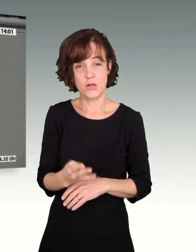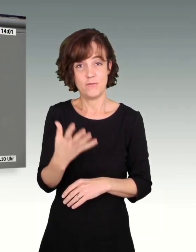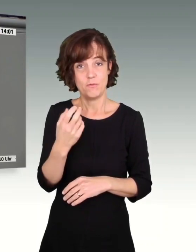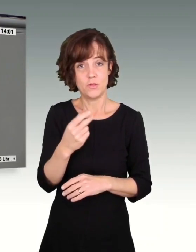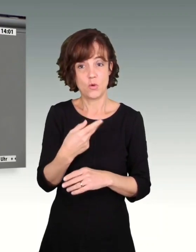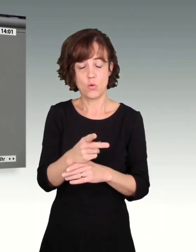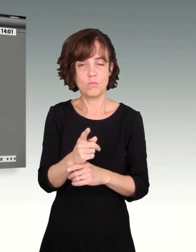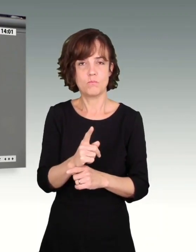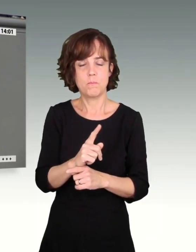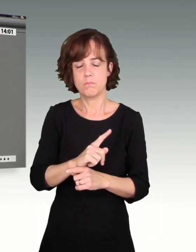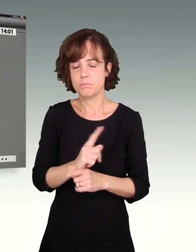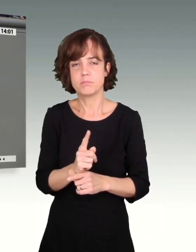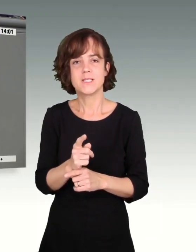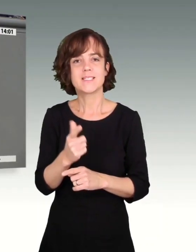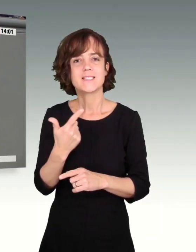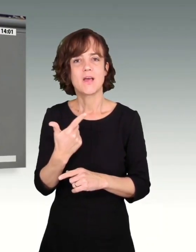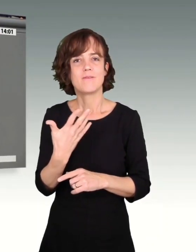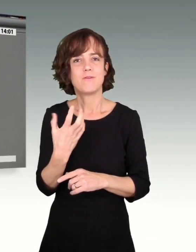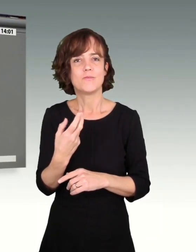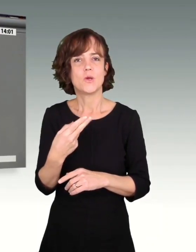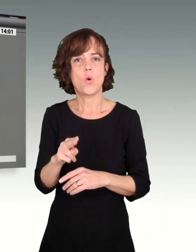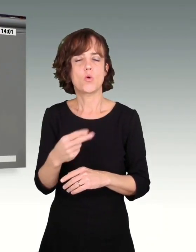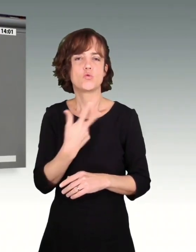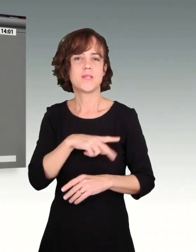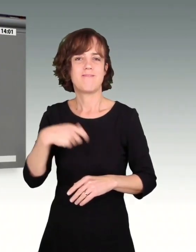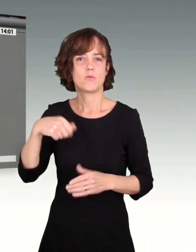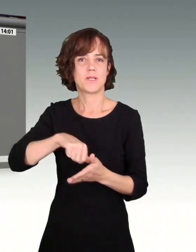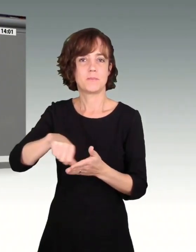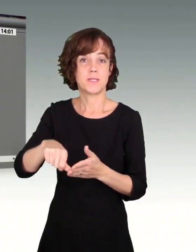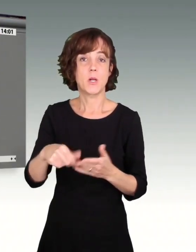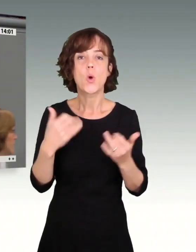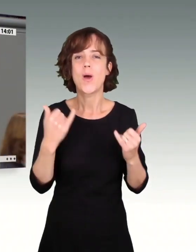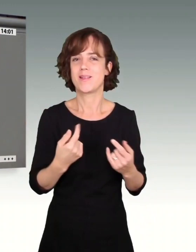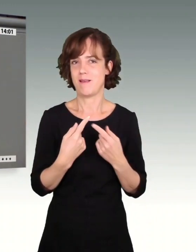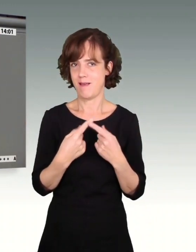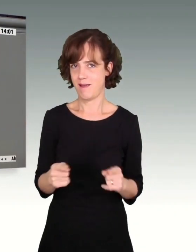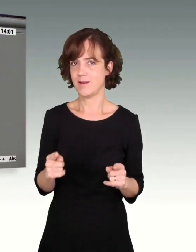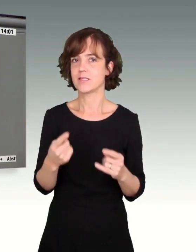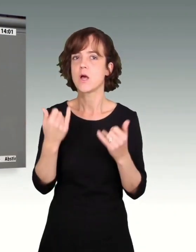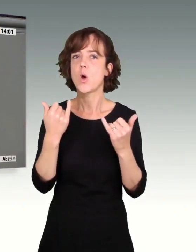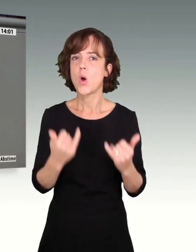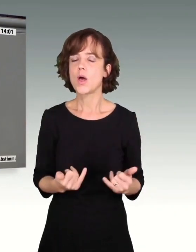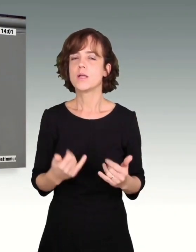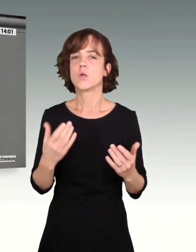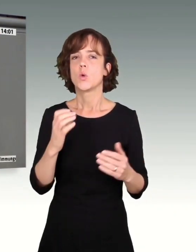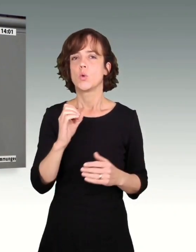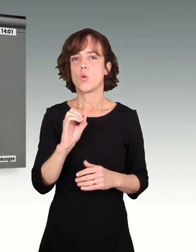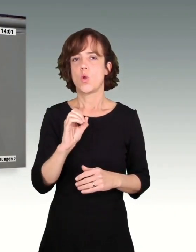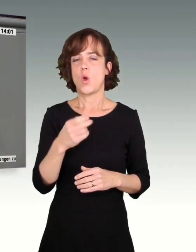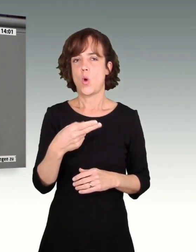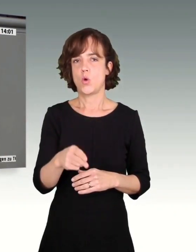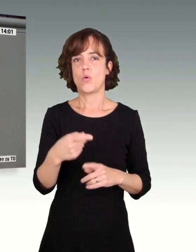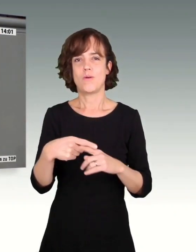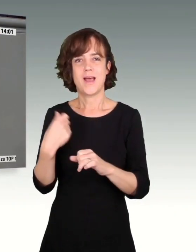musste sofort 52 Euro Sozialversicherung zahlen. Heute ist das anders. Heute sind das 0 Euro und die